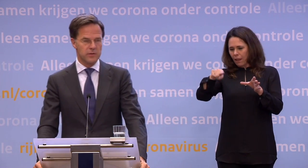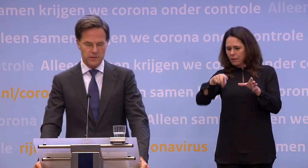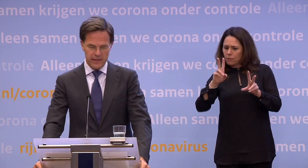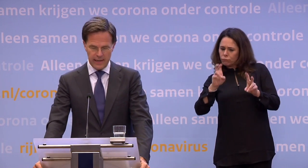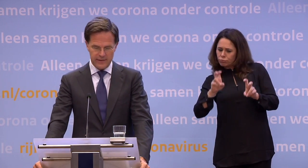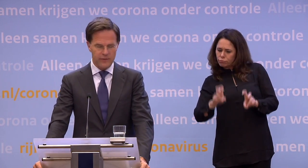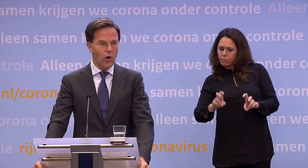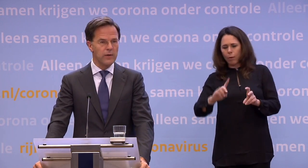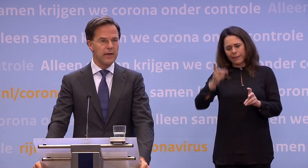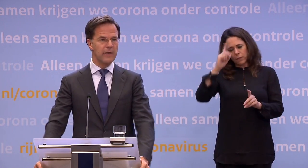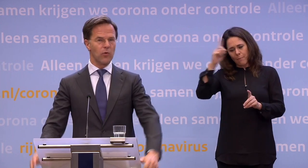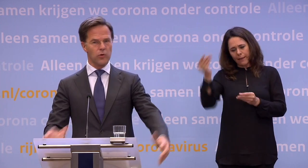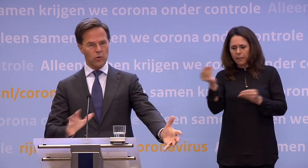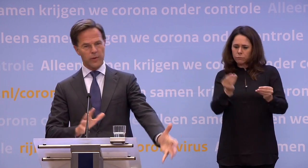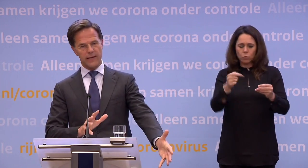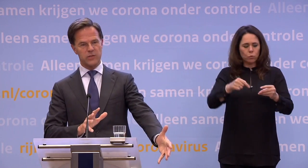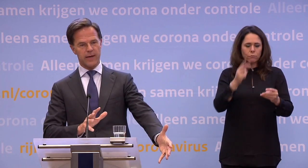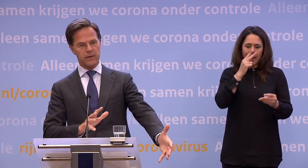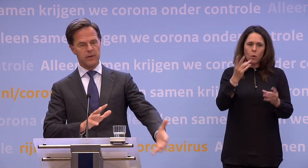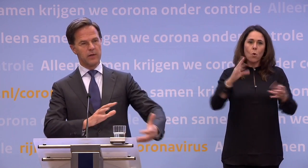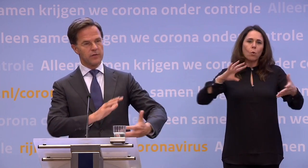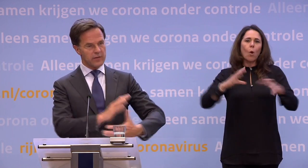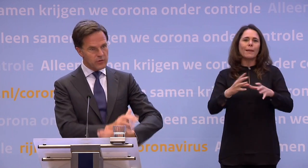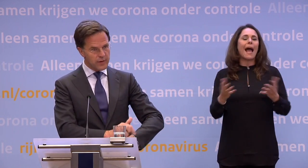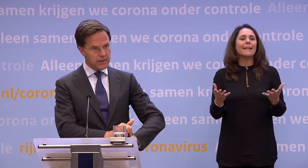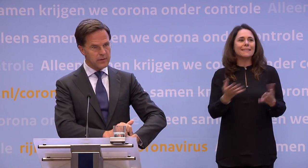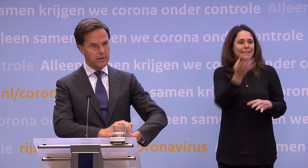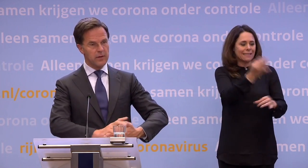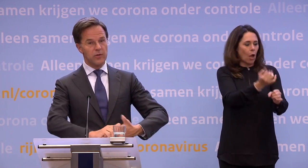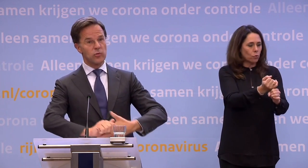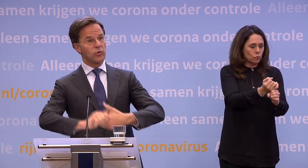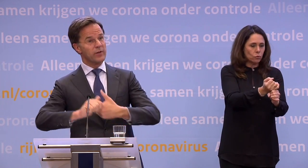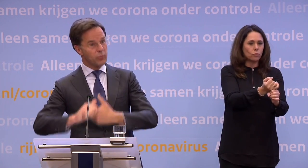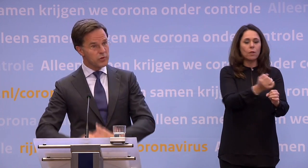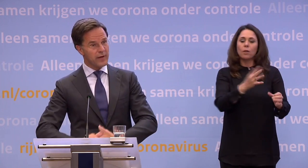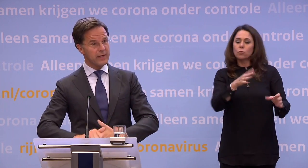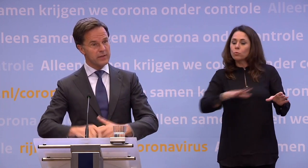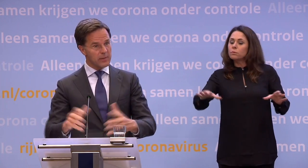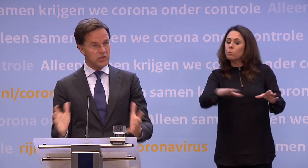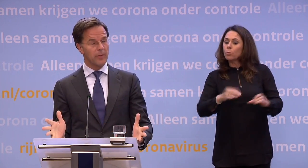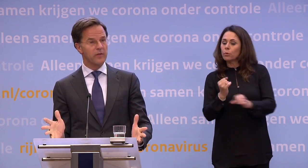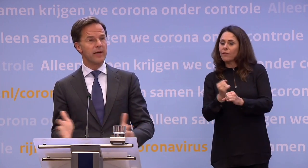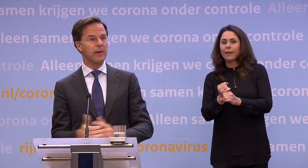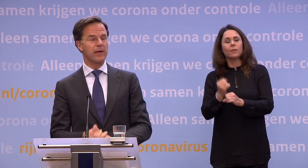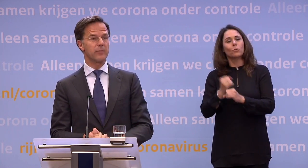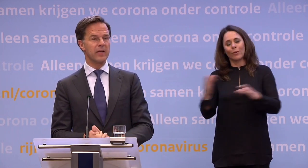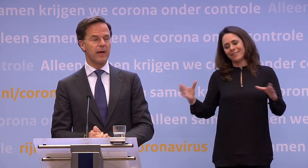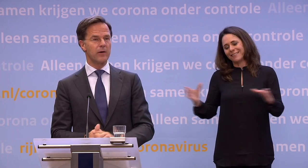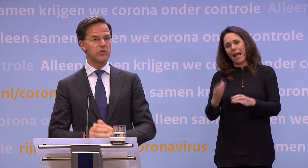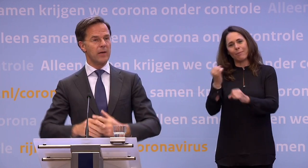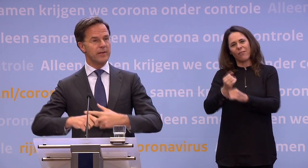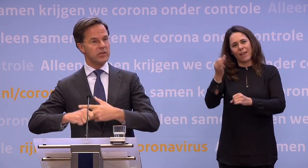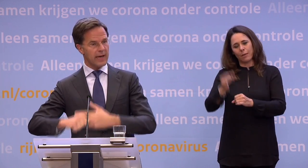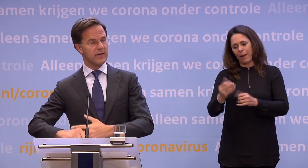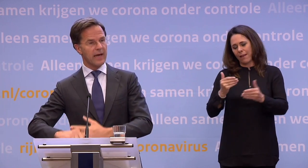de gedachten neergelegd. Daar gaan we ook naar kijken. Hoe kun je een combinatie maken van thuiswerken, soms ook in de buurt werken... ...dat je gemeenschappelijke werkplekken hebt dicht